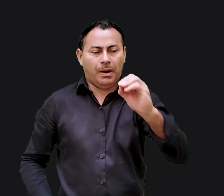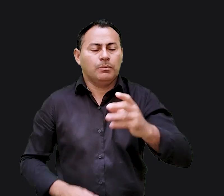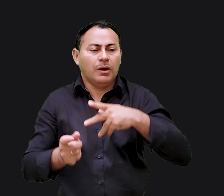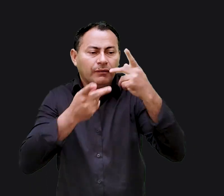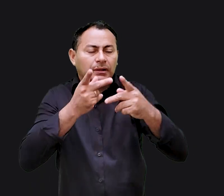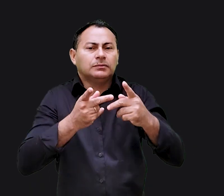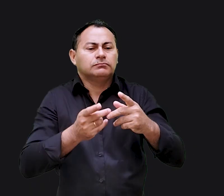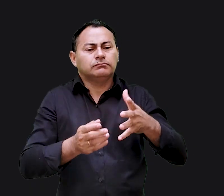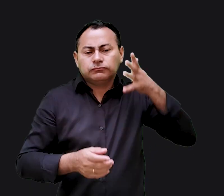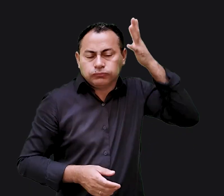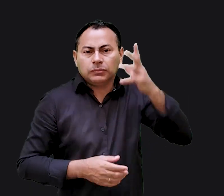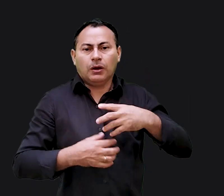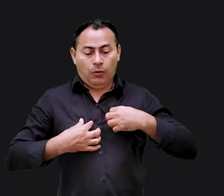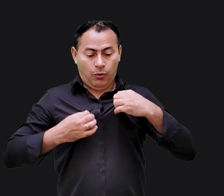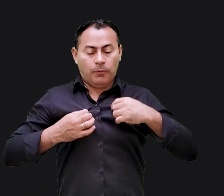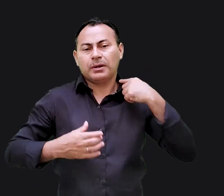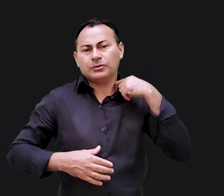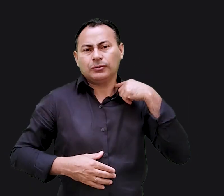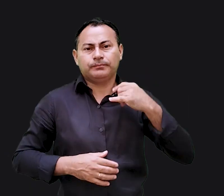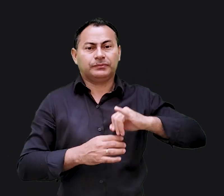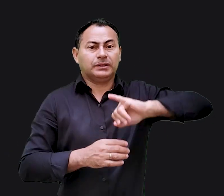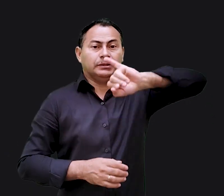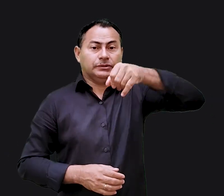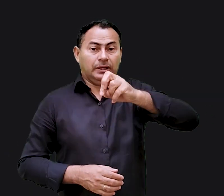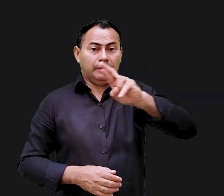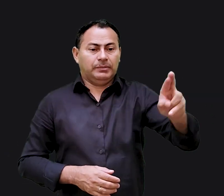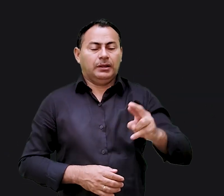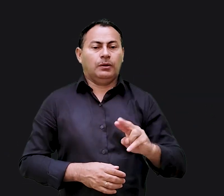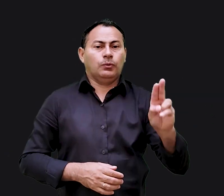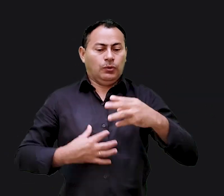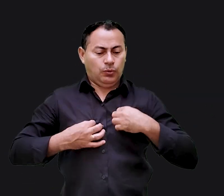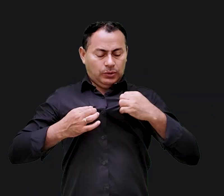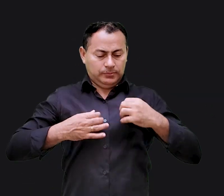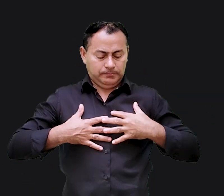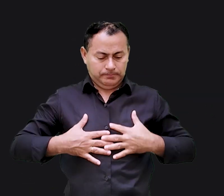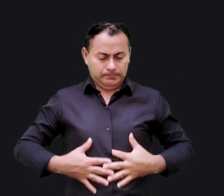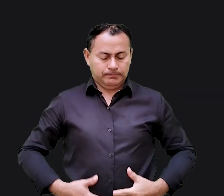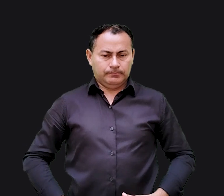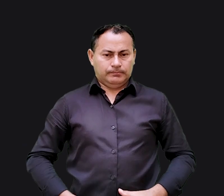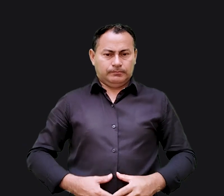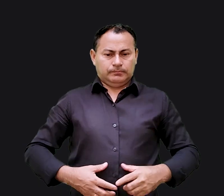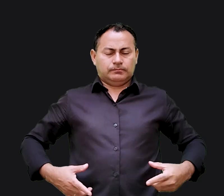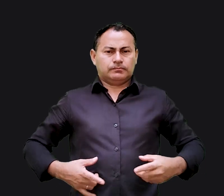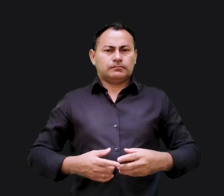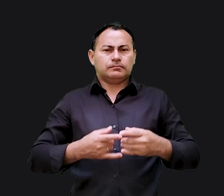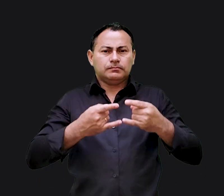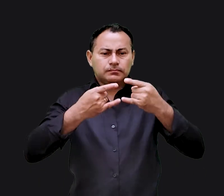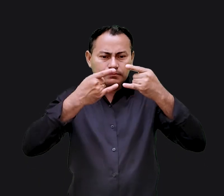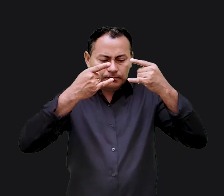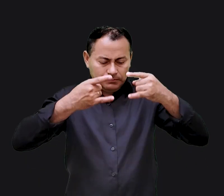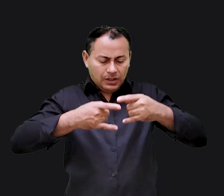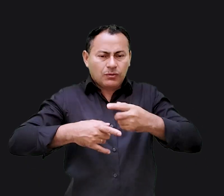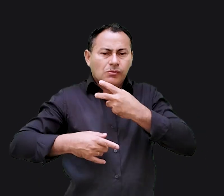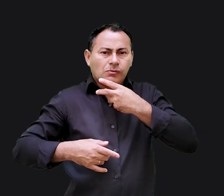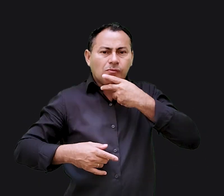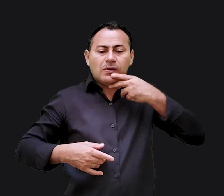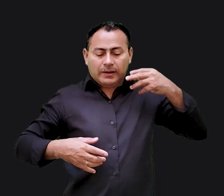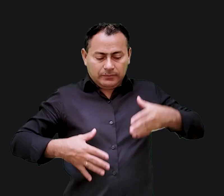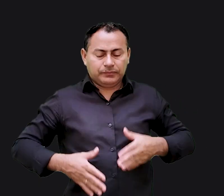deles de o sermão da roupa suja. Jeremias se vestiu só com uma única tanga, uma roupa de baixo, durante meses. Depois